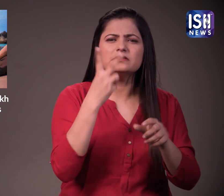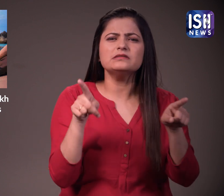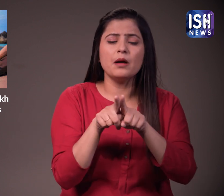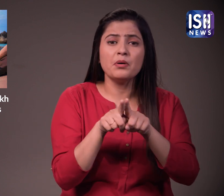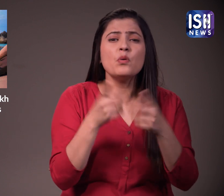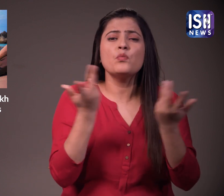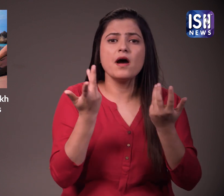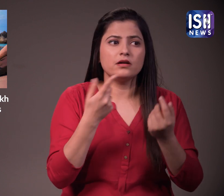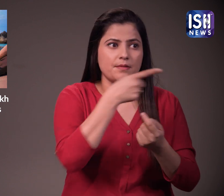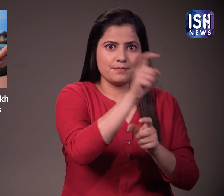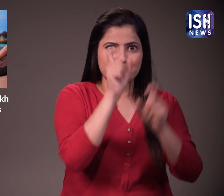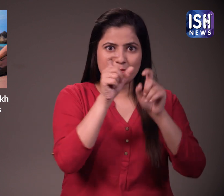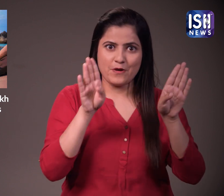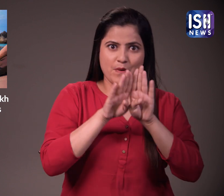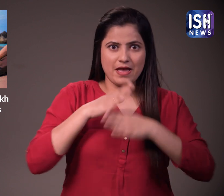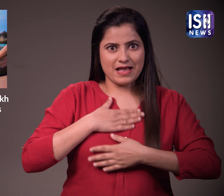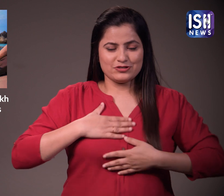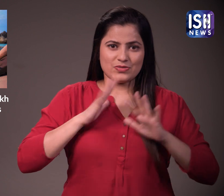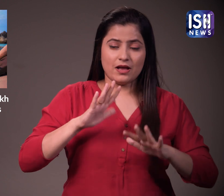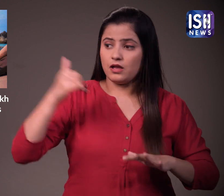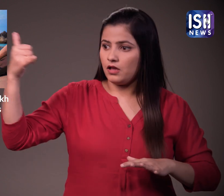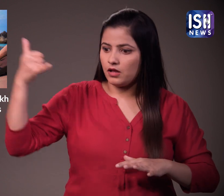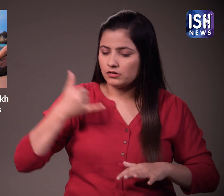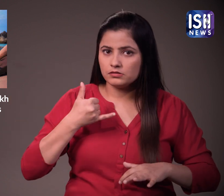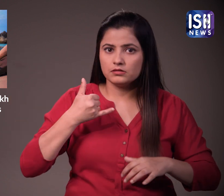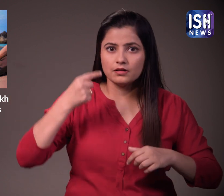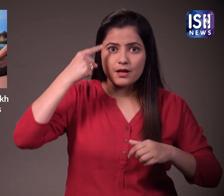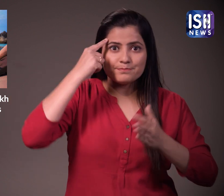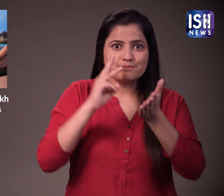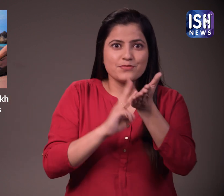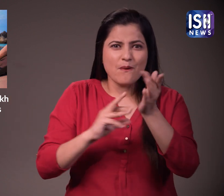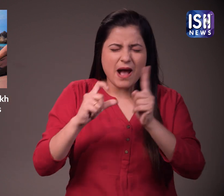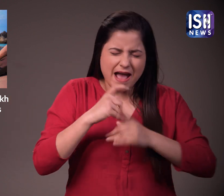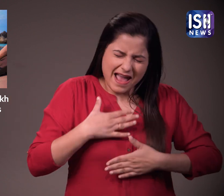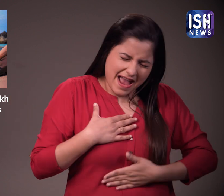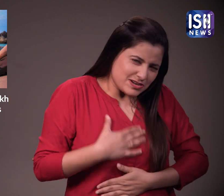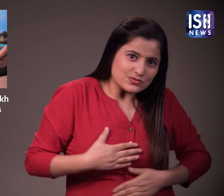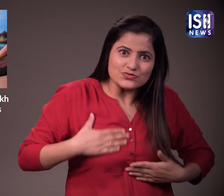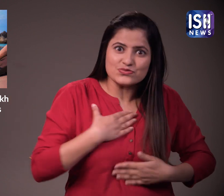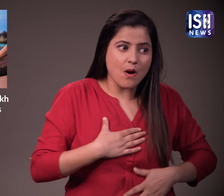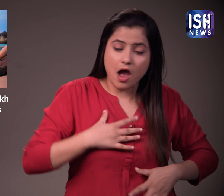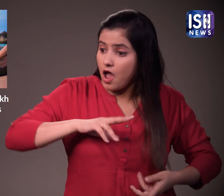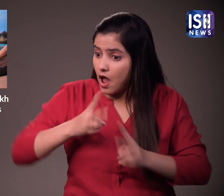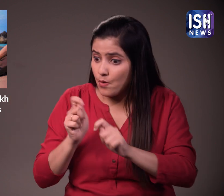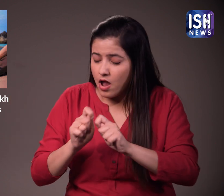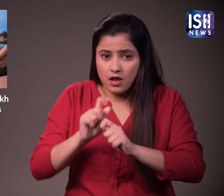क्योंकि करमचारी चुट्टी पर है और मौज मस्ती कर रहा है, इसलिए इस तरह की कॉल्ज उनके हॉलिडे मूड को खराब कर देते थे,